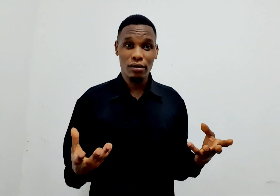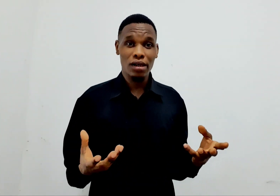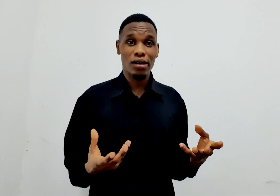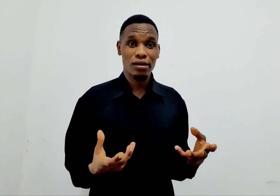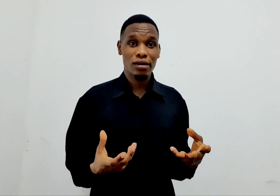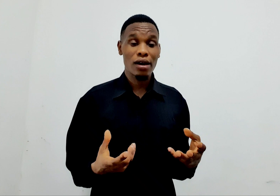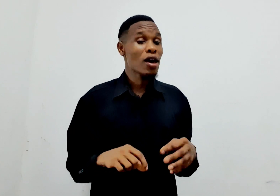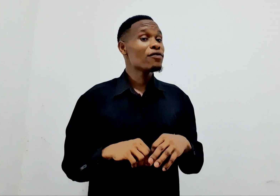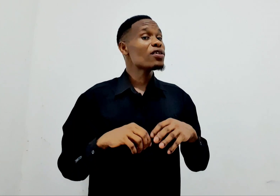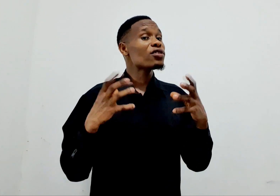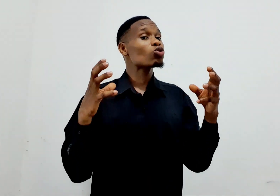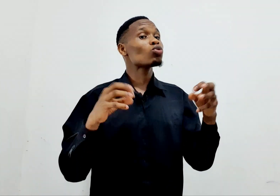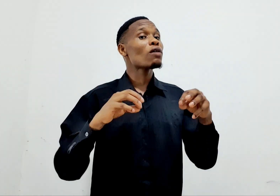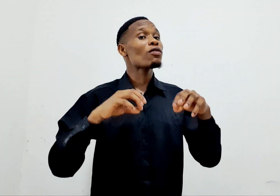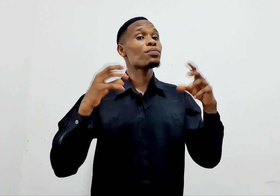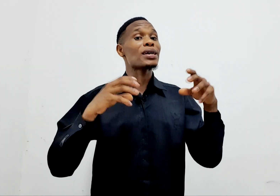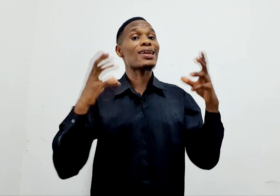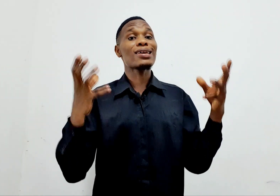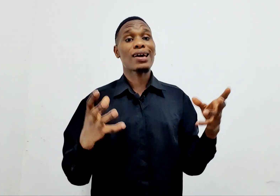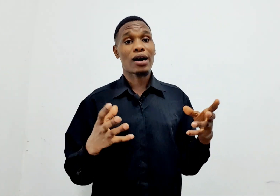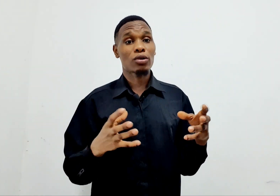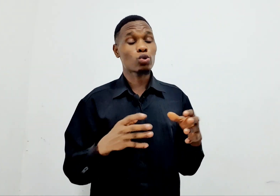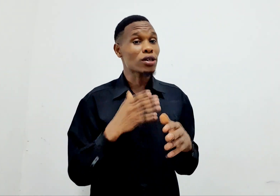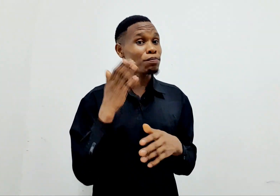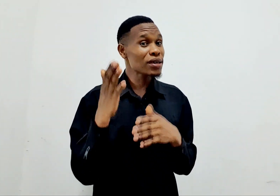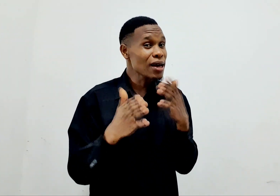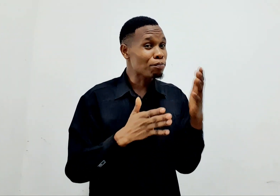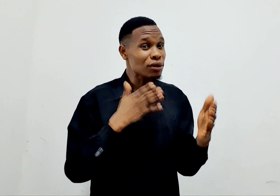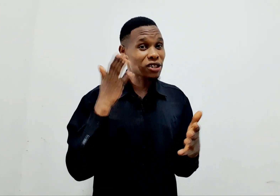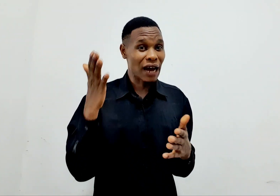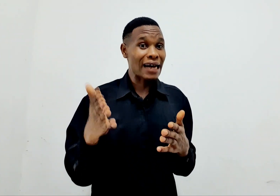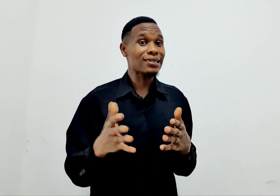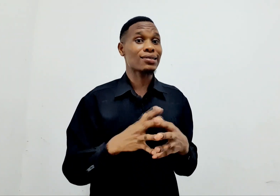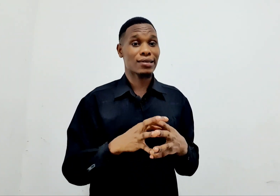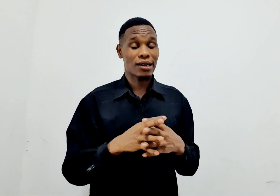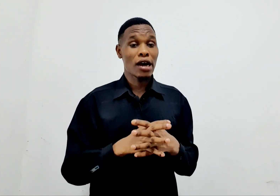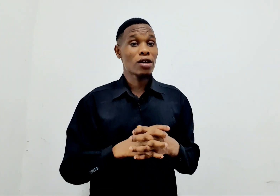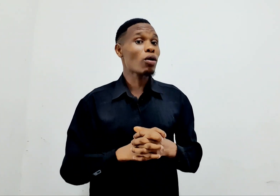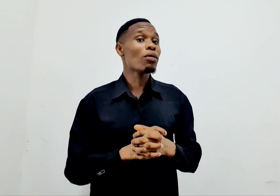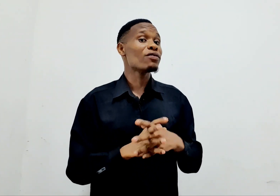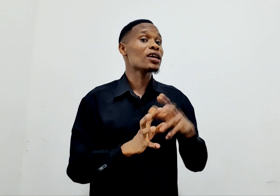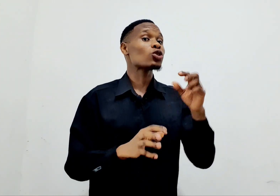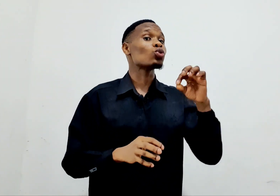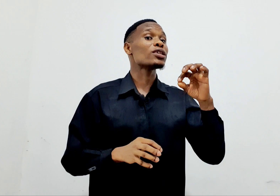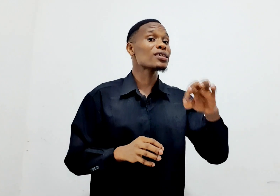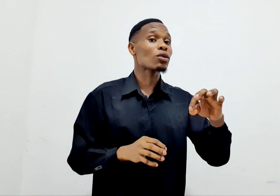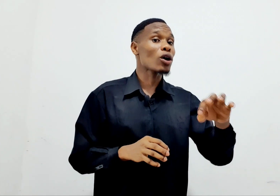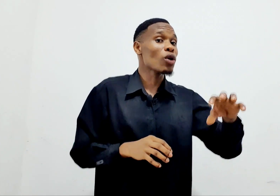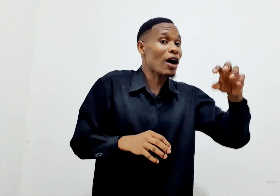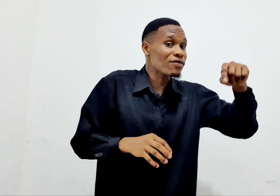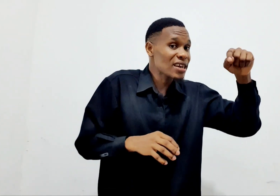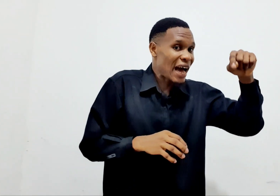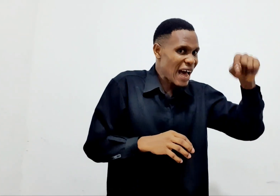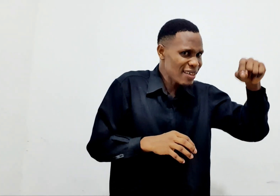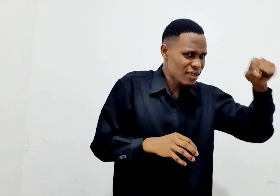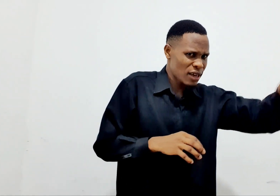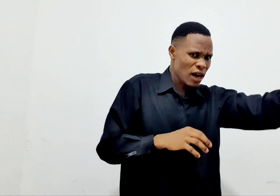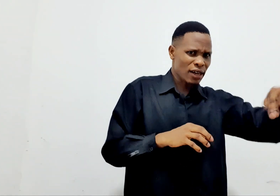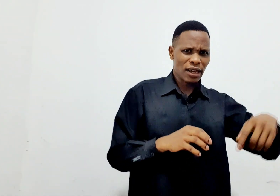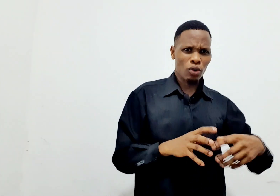duniani. Vile vitu tunafo vipigenia. Tukipiga picha harisi. Ni wamba vina tutesa kwa yu. Havi na hathi. Hata ya